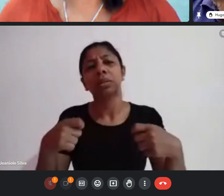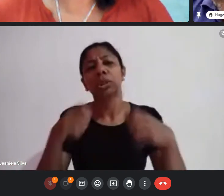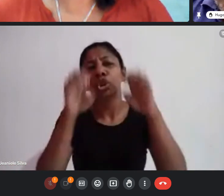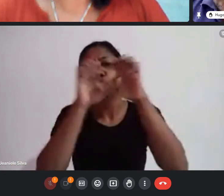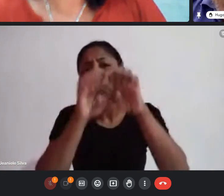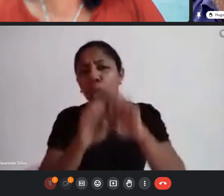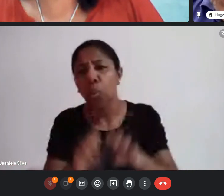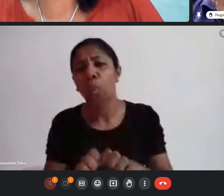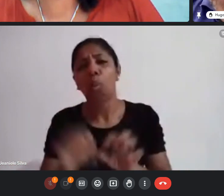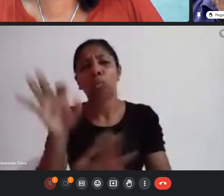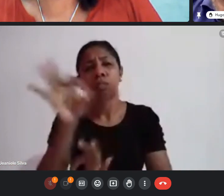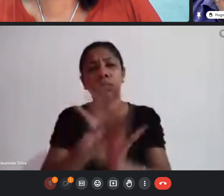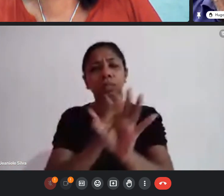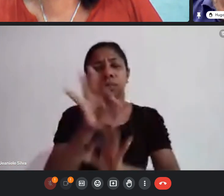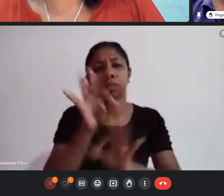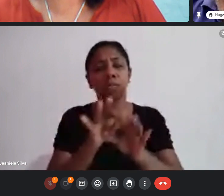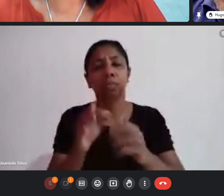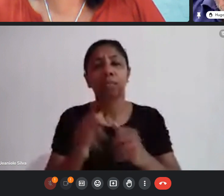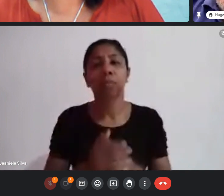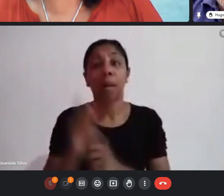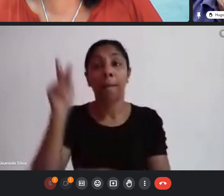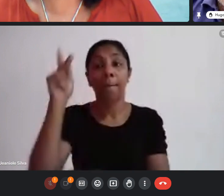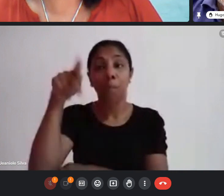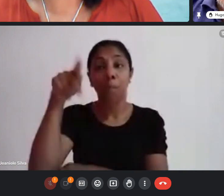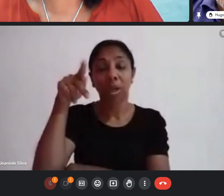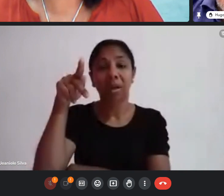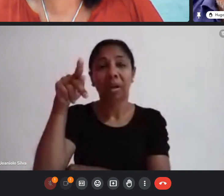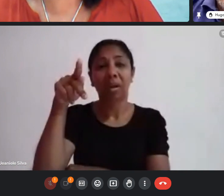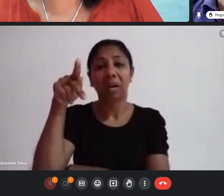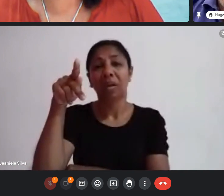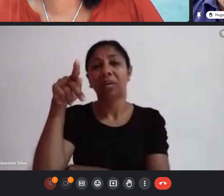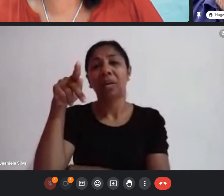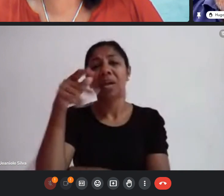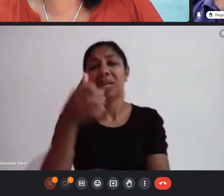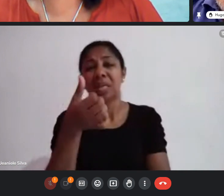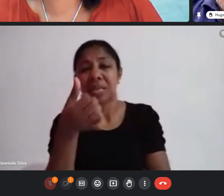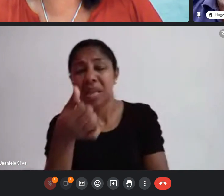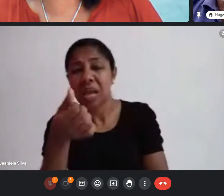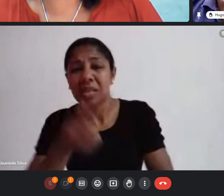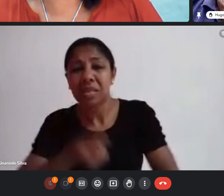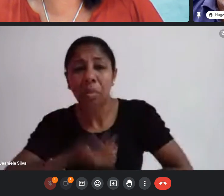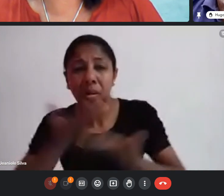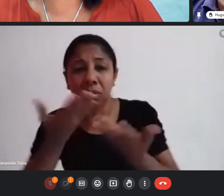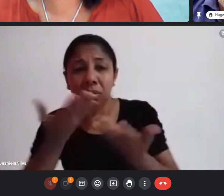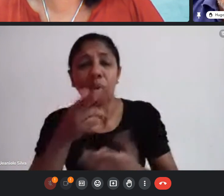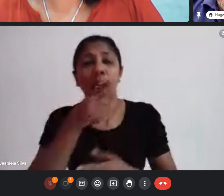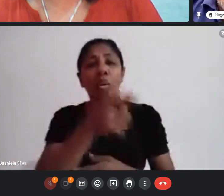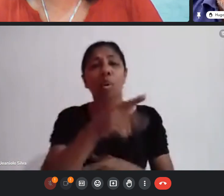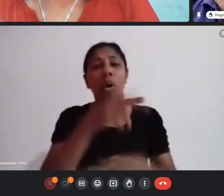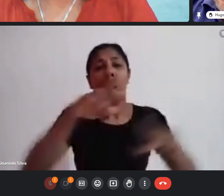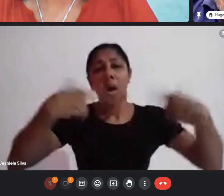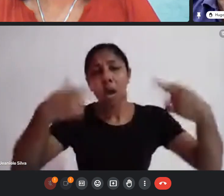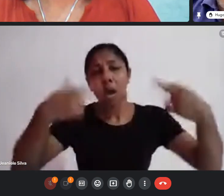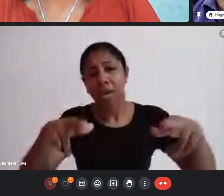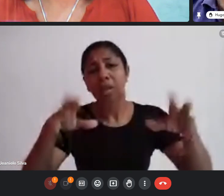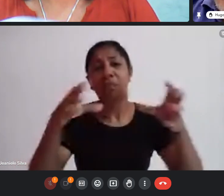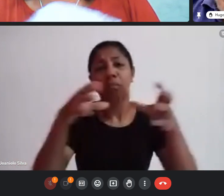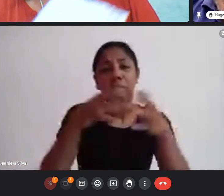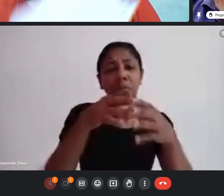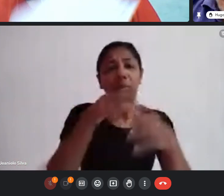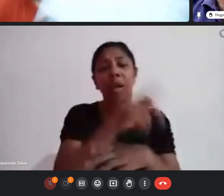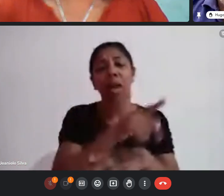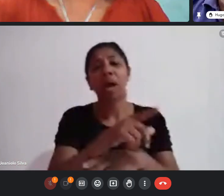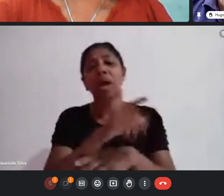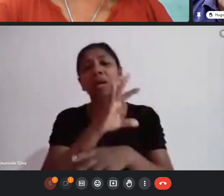então em Ponta Negra você tem meia dúzia de expressões na Redinha você tem outros tampos na Cidade Alta